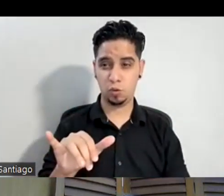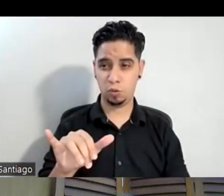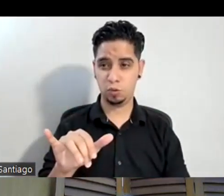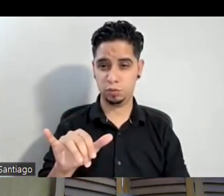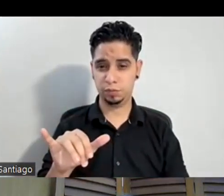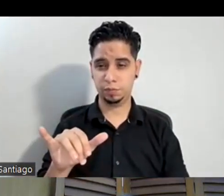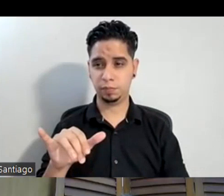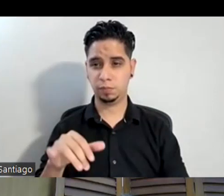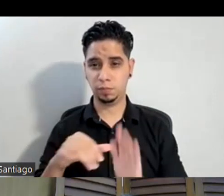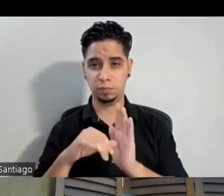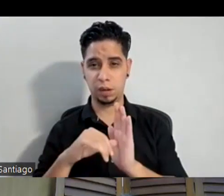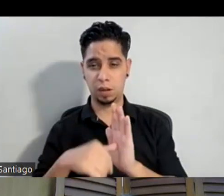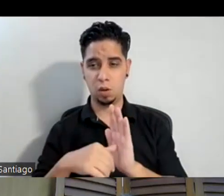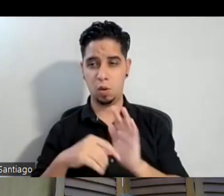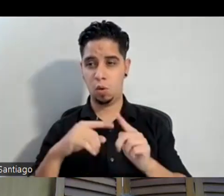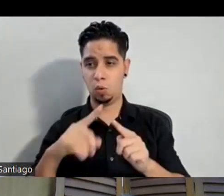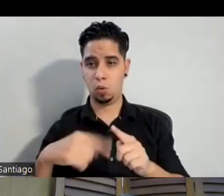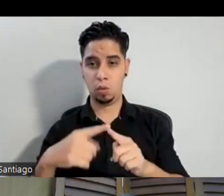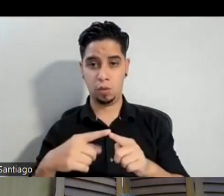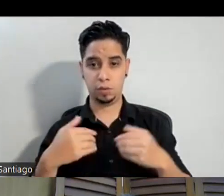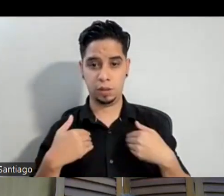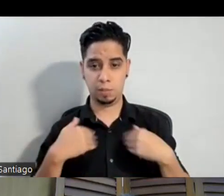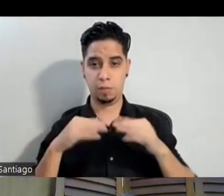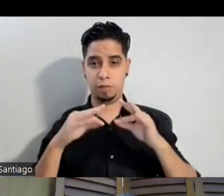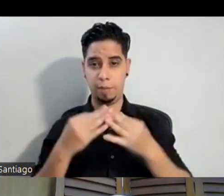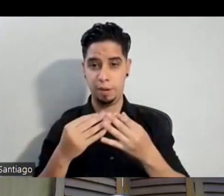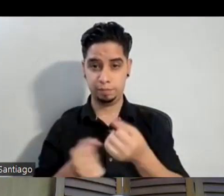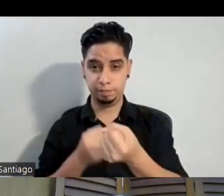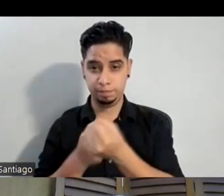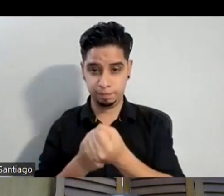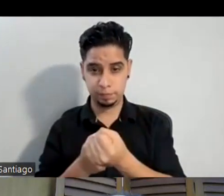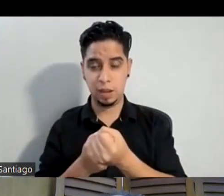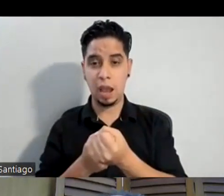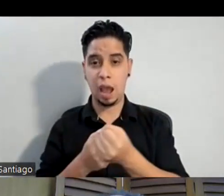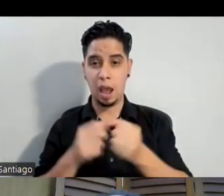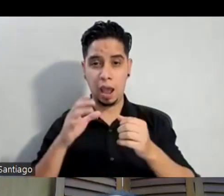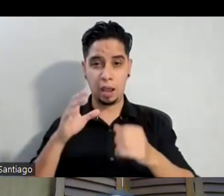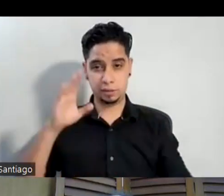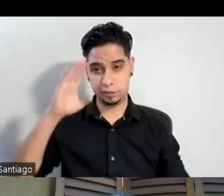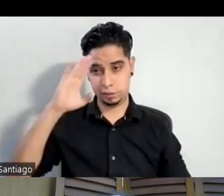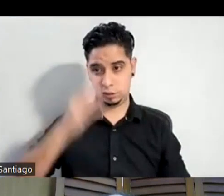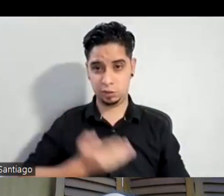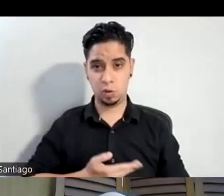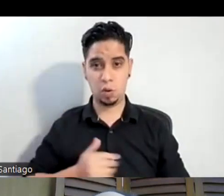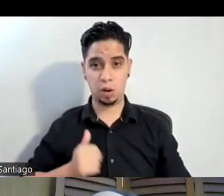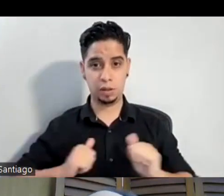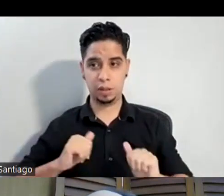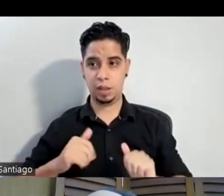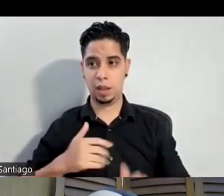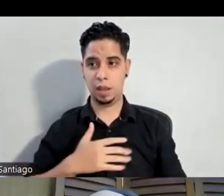marcador ¿no? de cuando tenemos familias que apoyan a hijos artistas porque a mí era uno que me me carreteaban